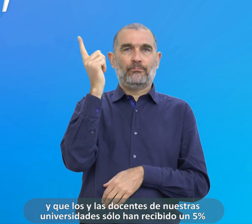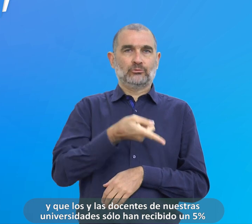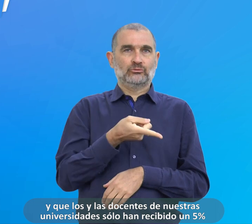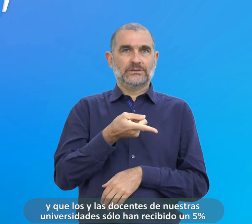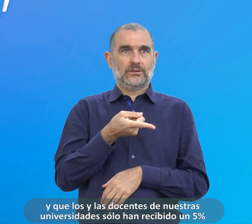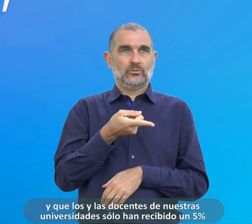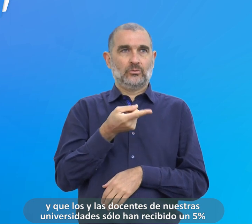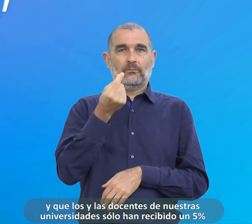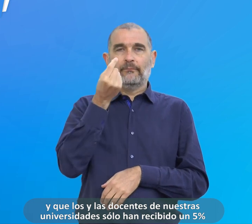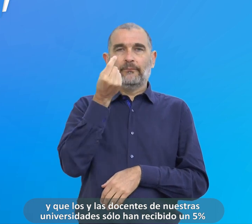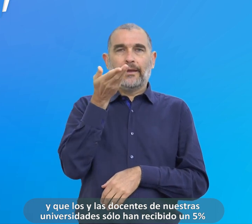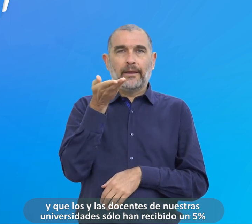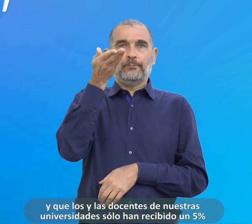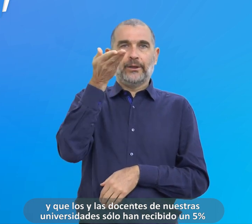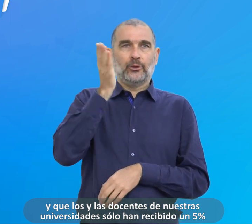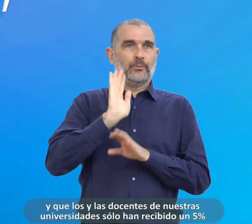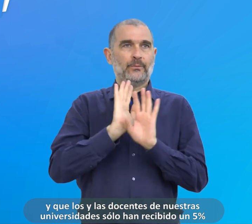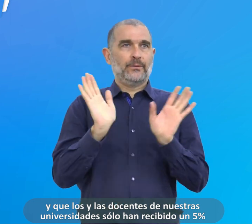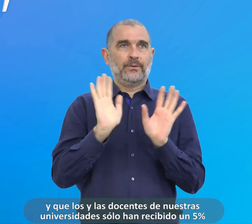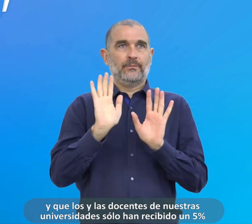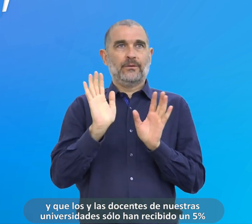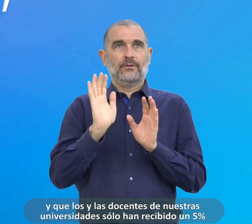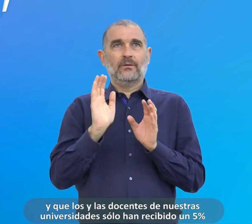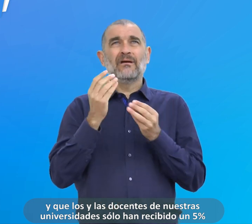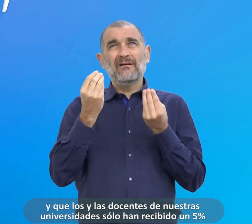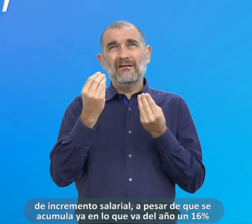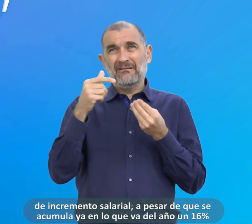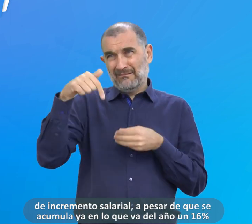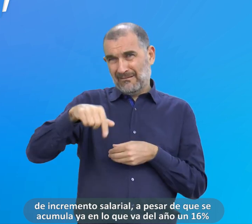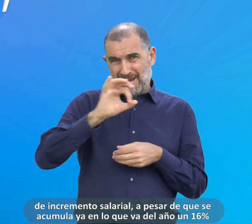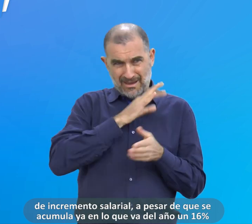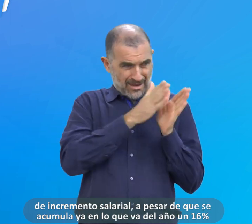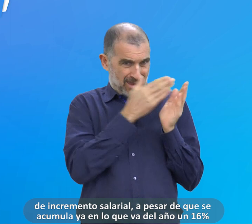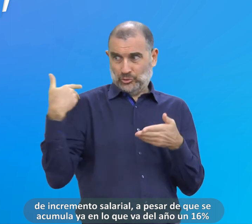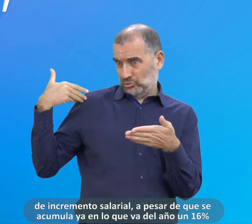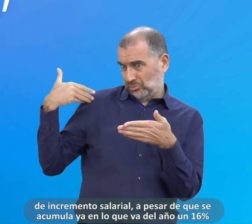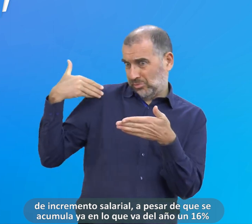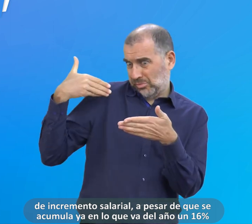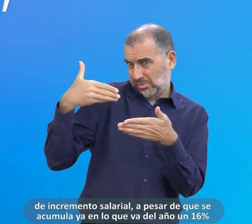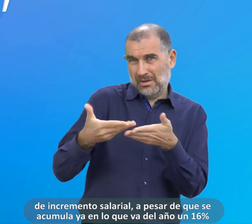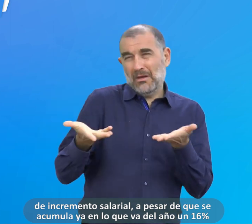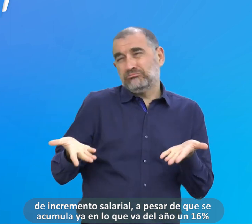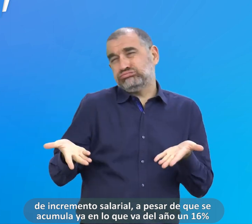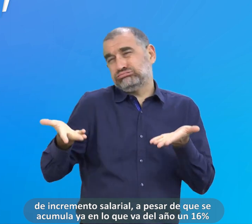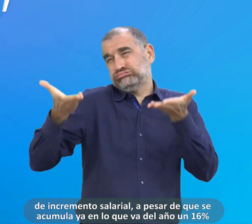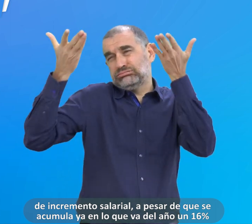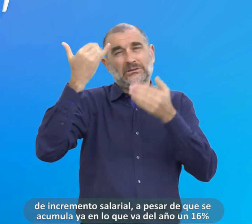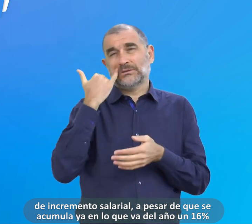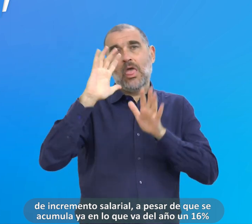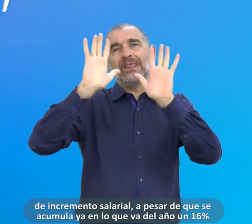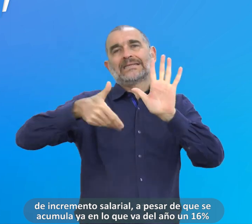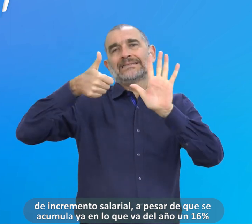solo han recibido un 5% de incremento salarial, a pesar de que se acumula